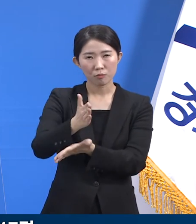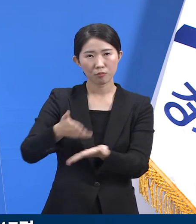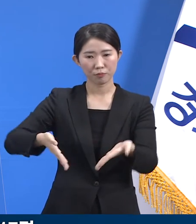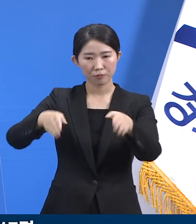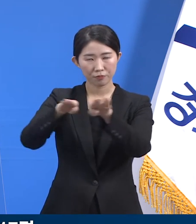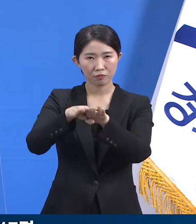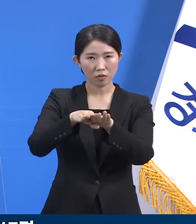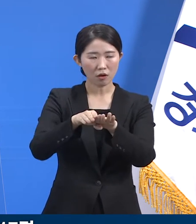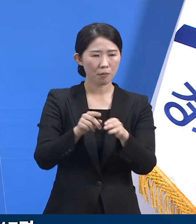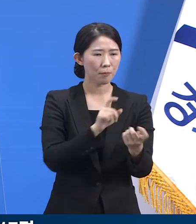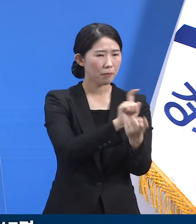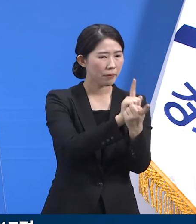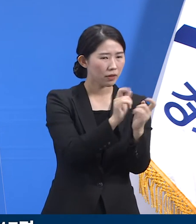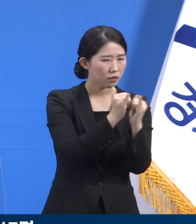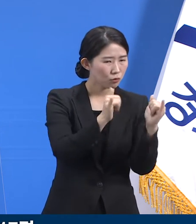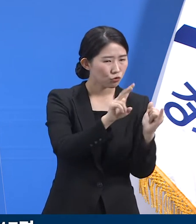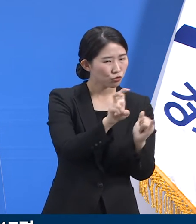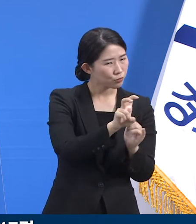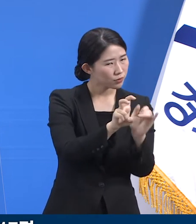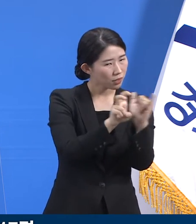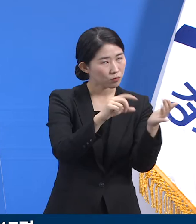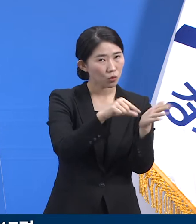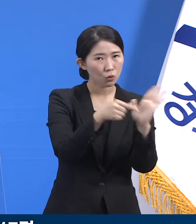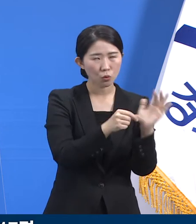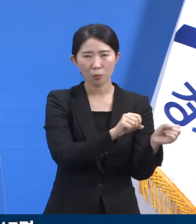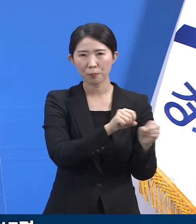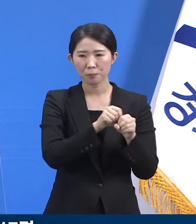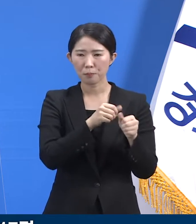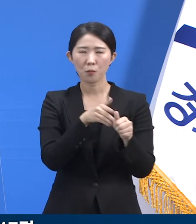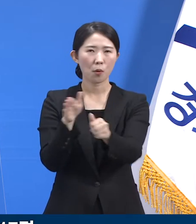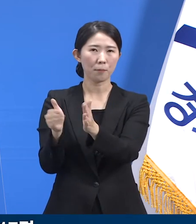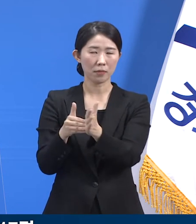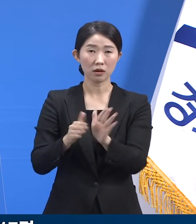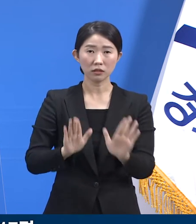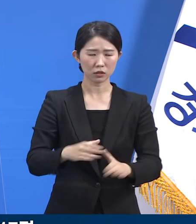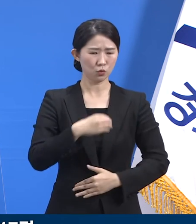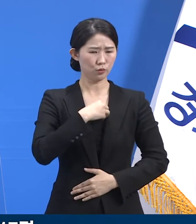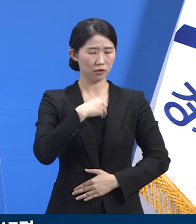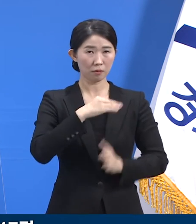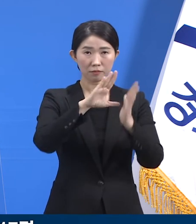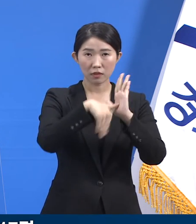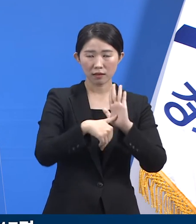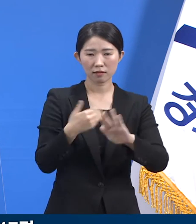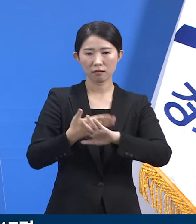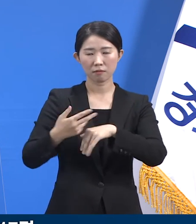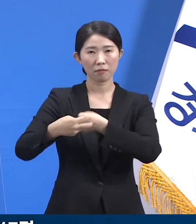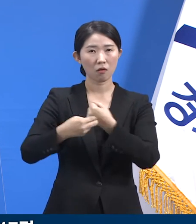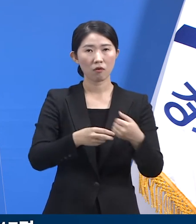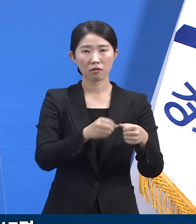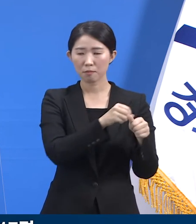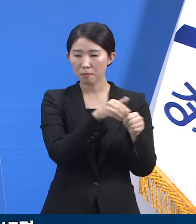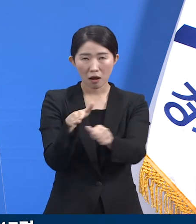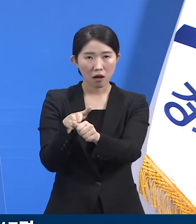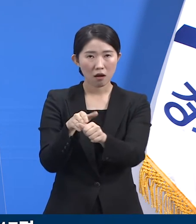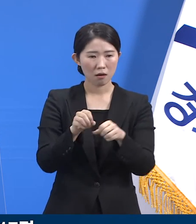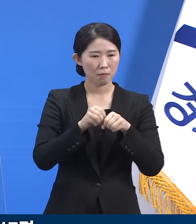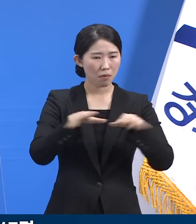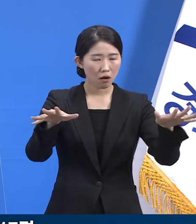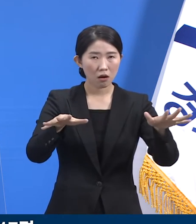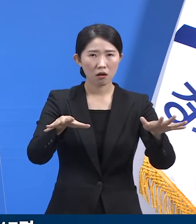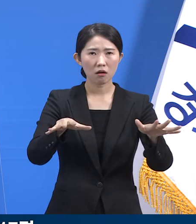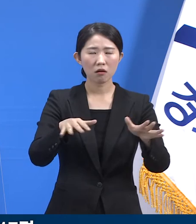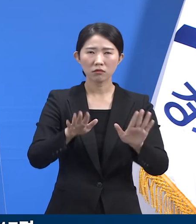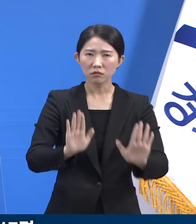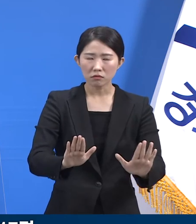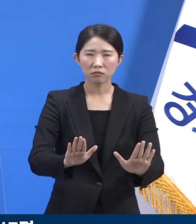명을 소산하였습니다. 위험 노출 기간 동안 타 병원으로 전원되었던 경우는 없었습니다.